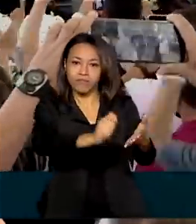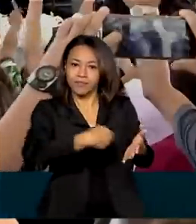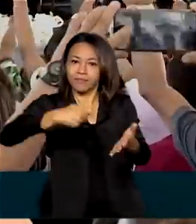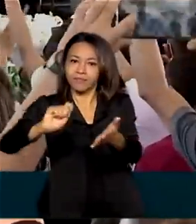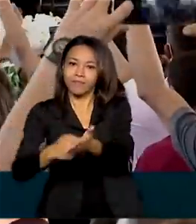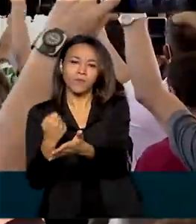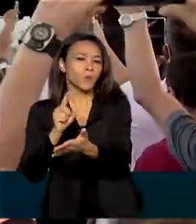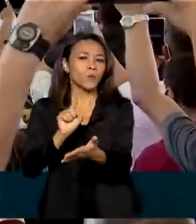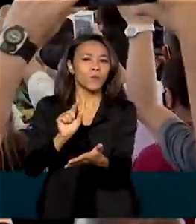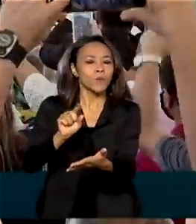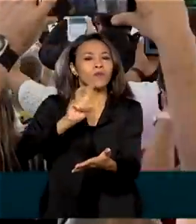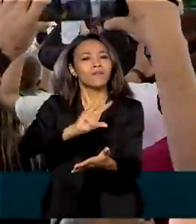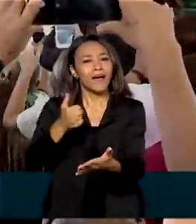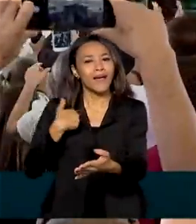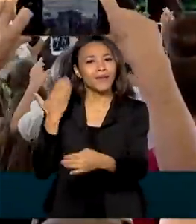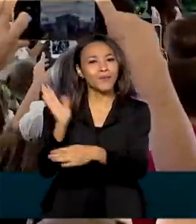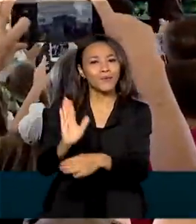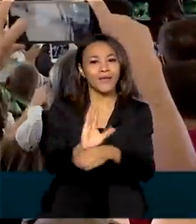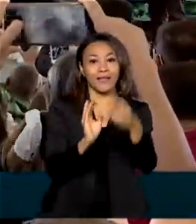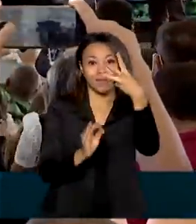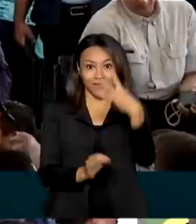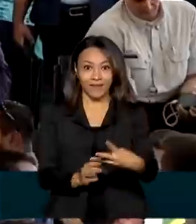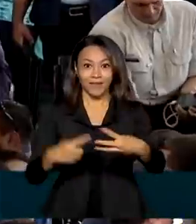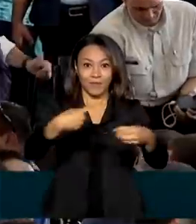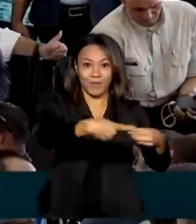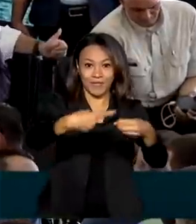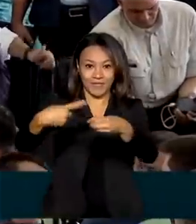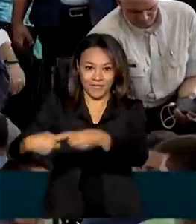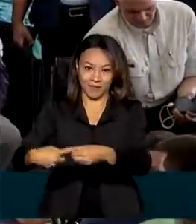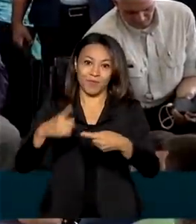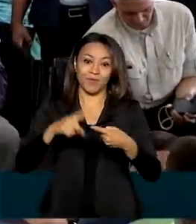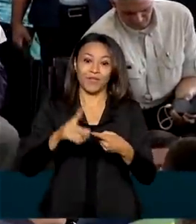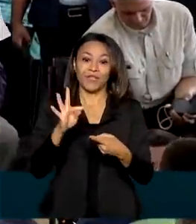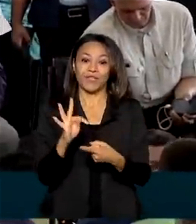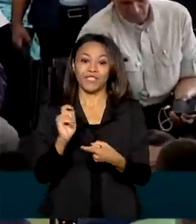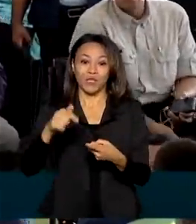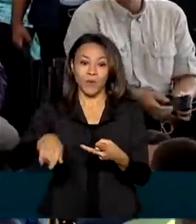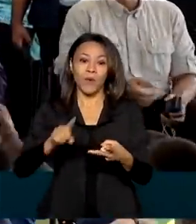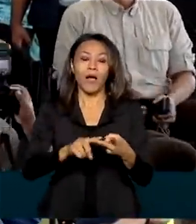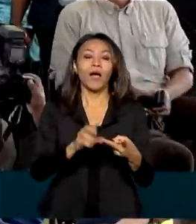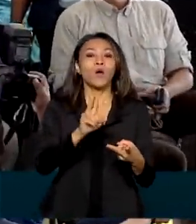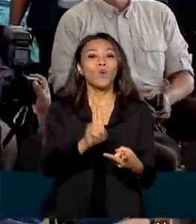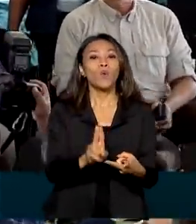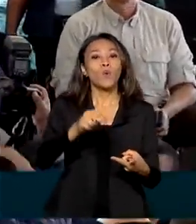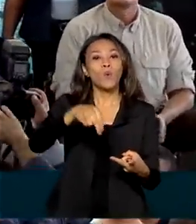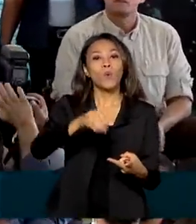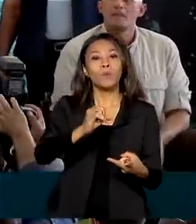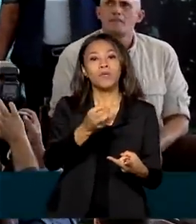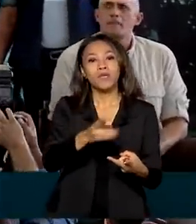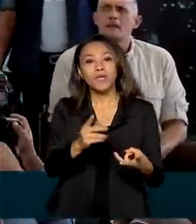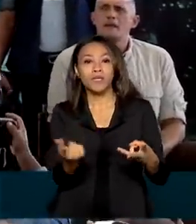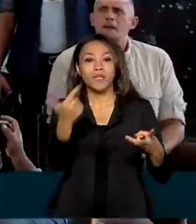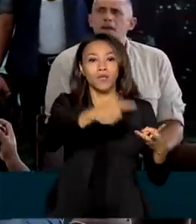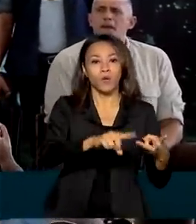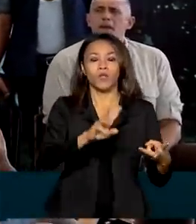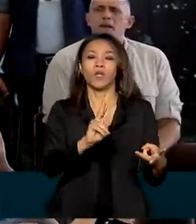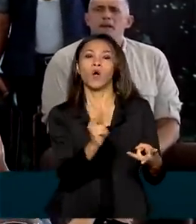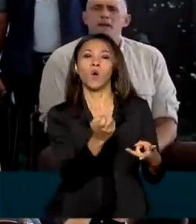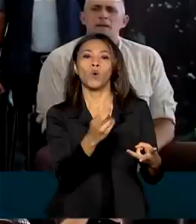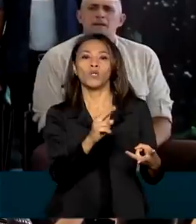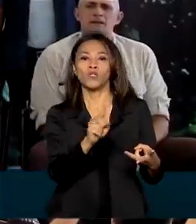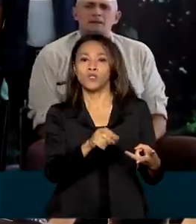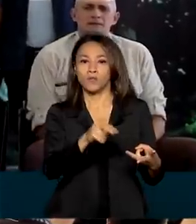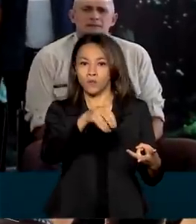que vão beneficiar três municípios cearenses, Tianguá, Umirim e Horizonte, e concluir melhorias